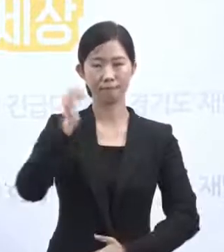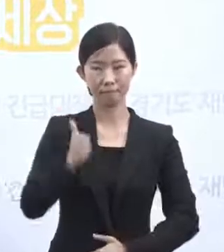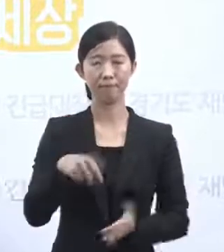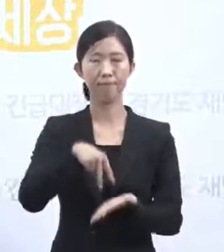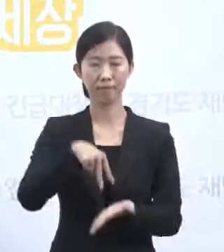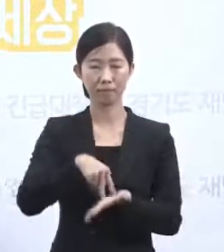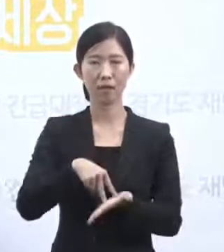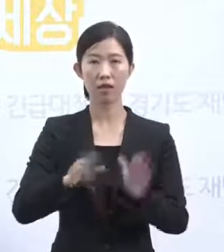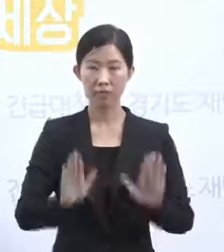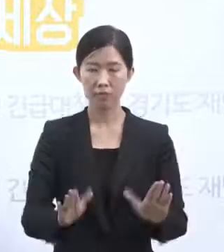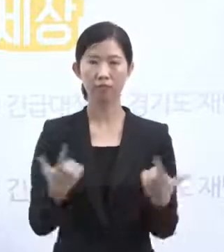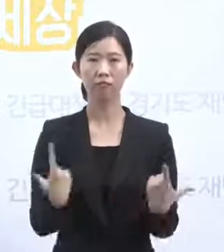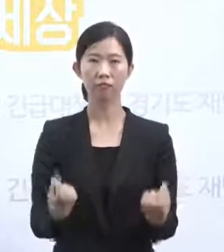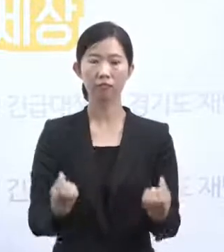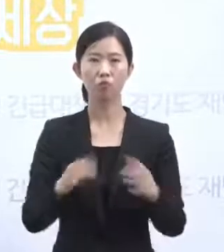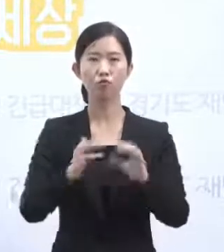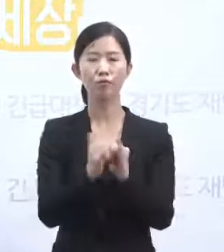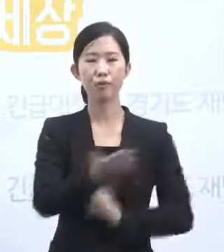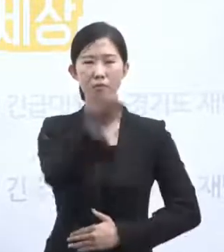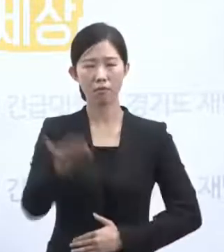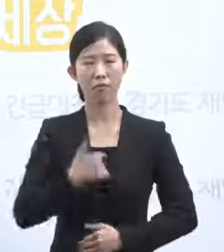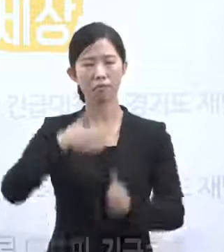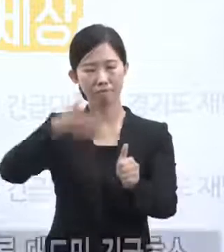긴급호소를 고하는 바입니다.